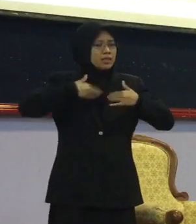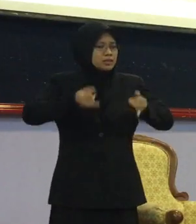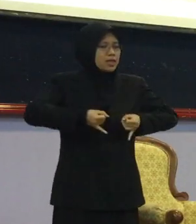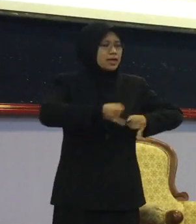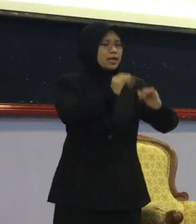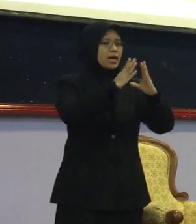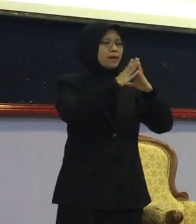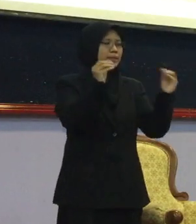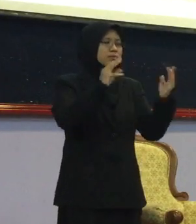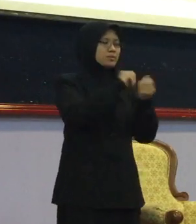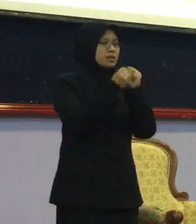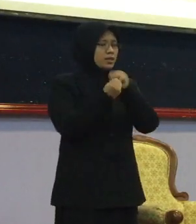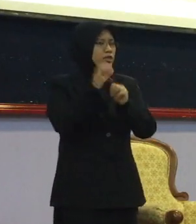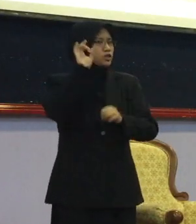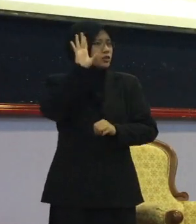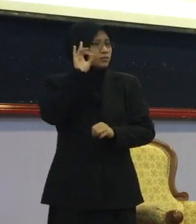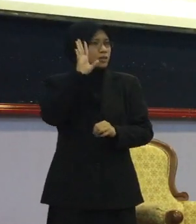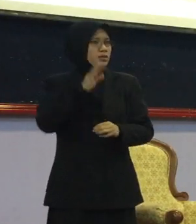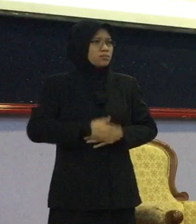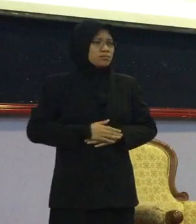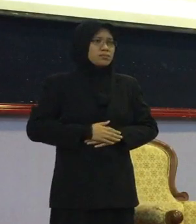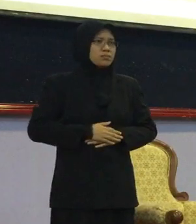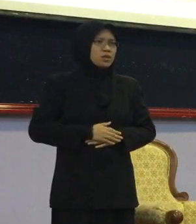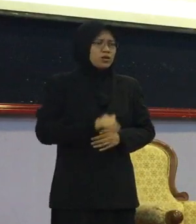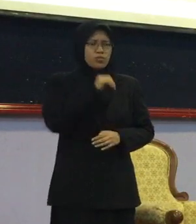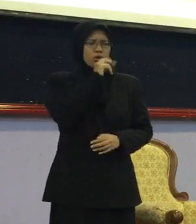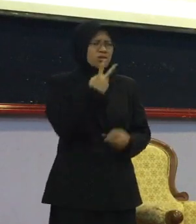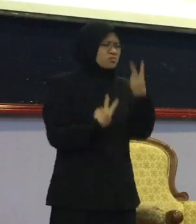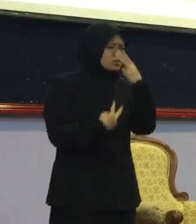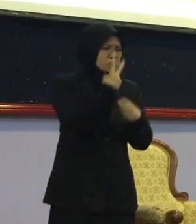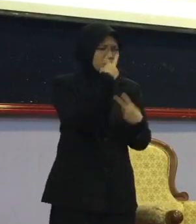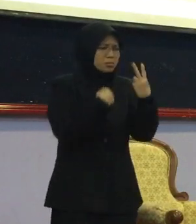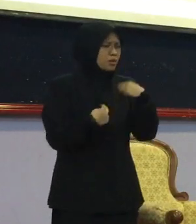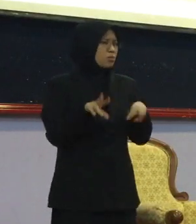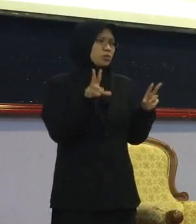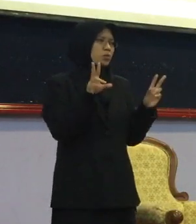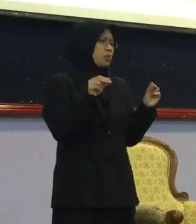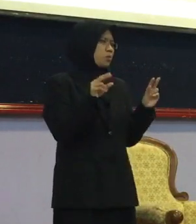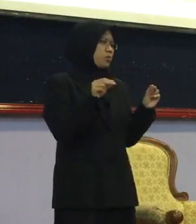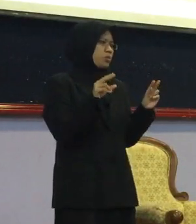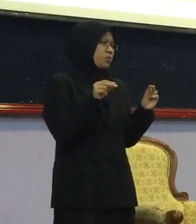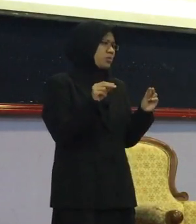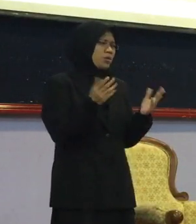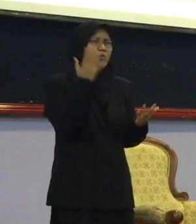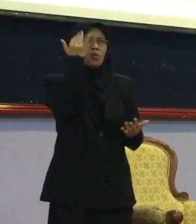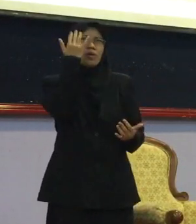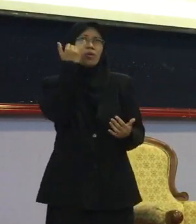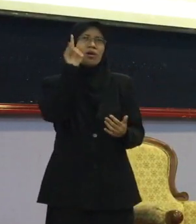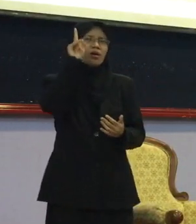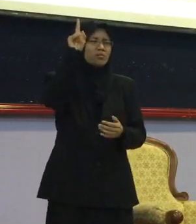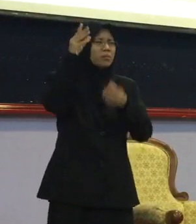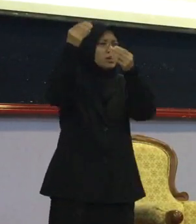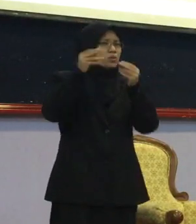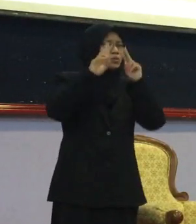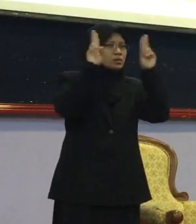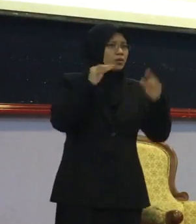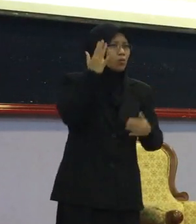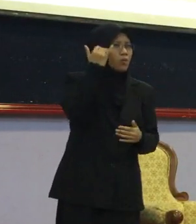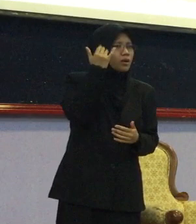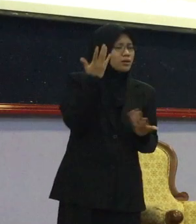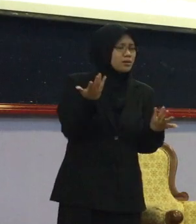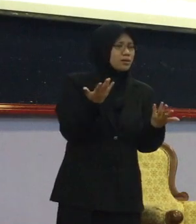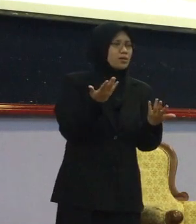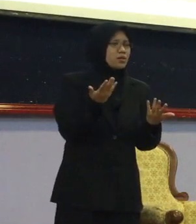Kalau kita minta Mohon kepada Allah Bukan kita merau Atau merintim Merintah Menyatakan Siapa ni Kenapa tak bagi Itu dan ini Dia